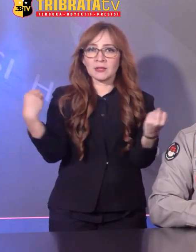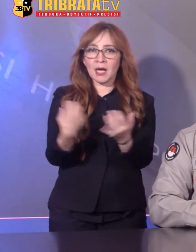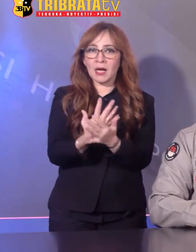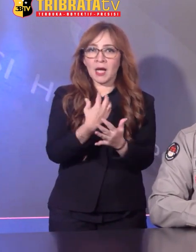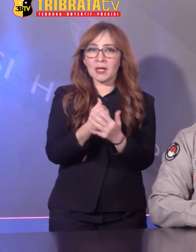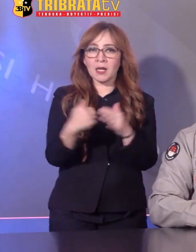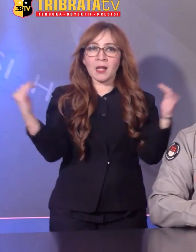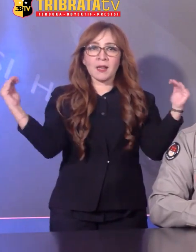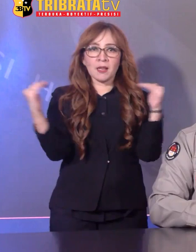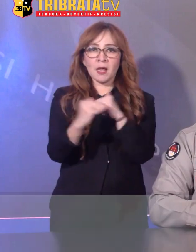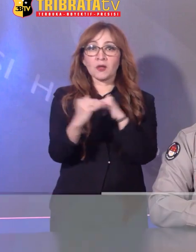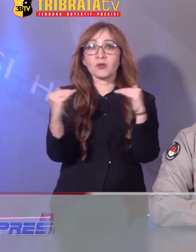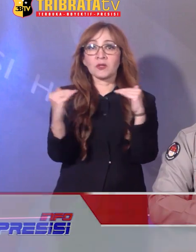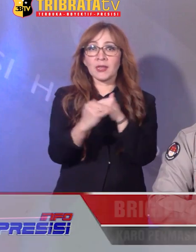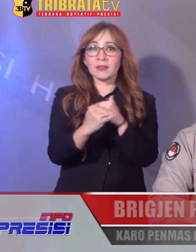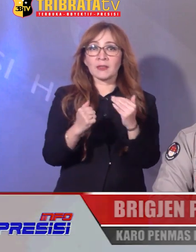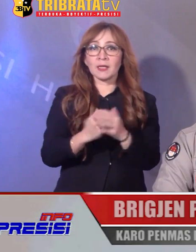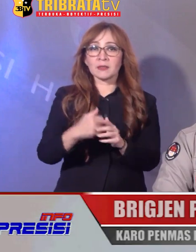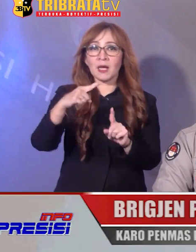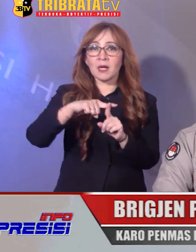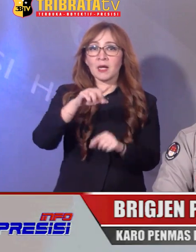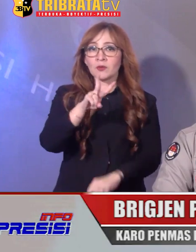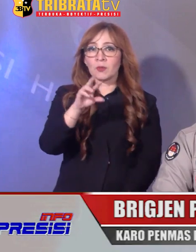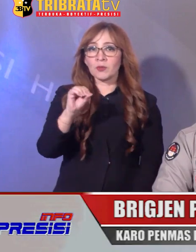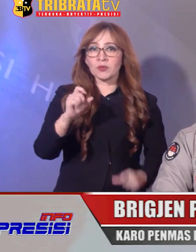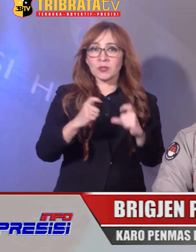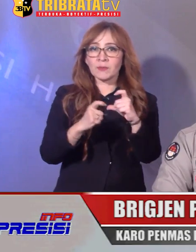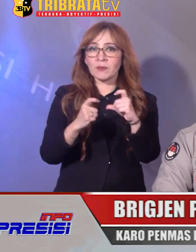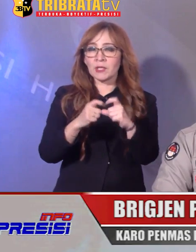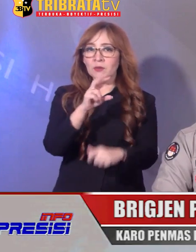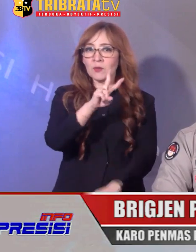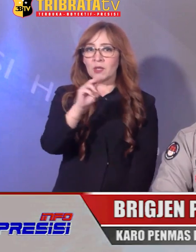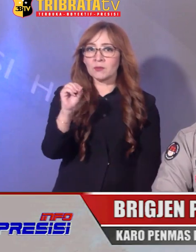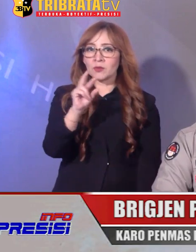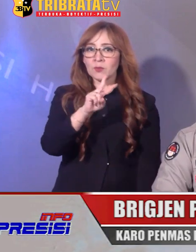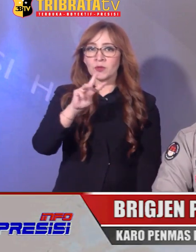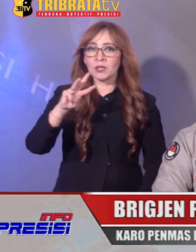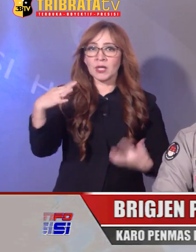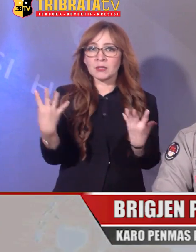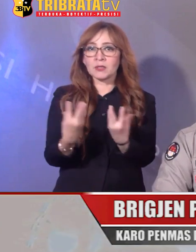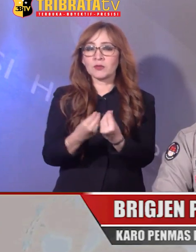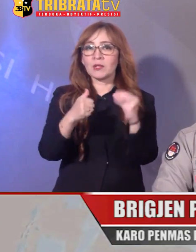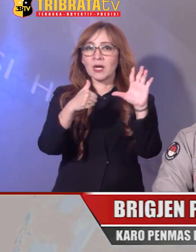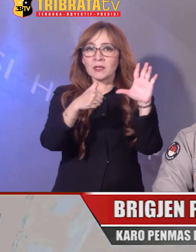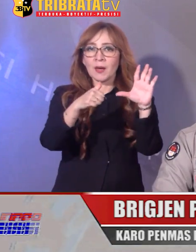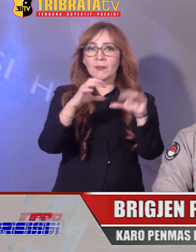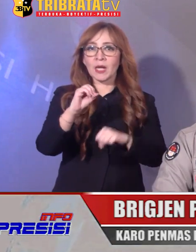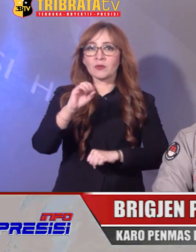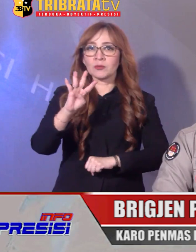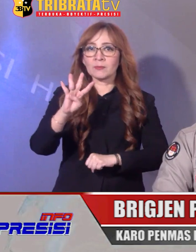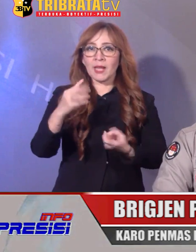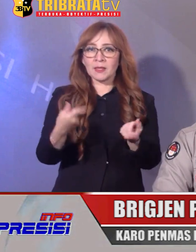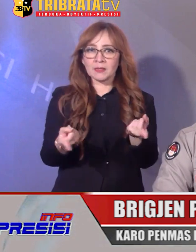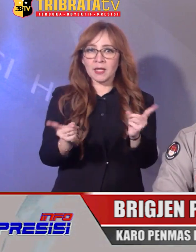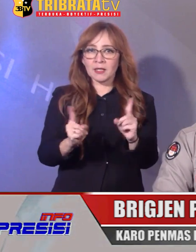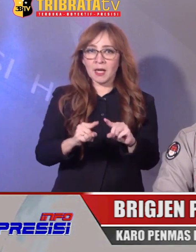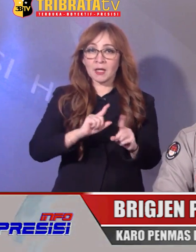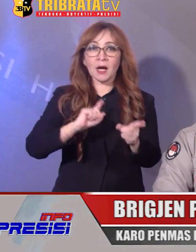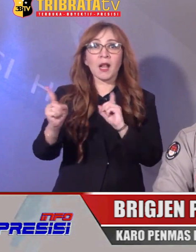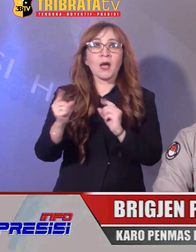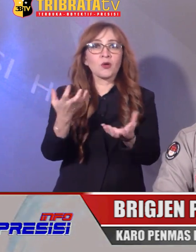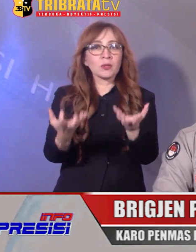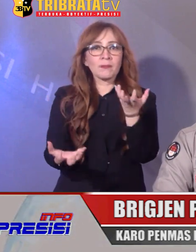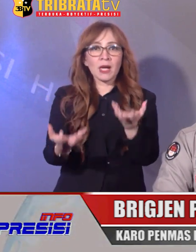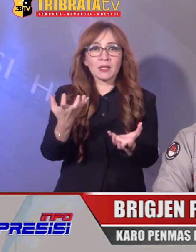lakalantas yang terjadi pada tanggal 20 September 2023 Sebanyak 604 kejadian Apabila